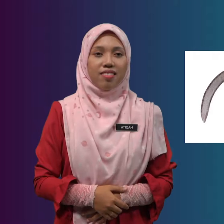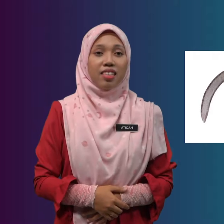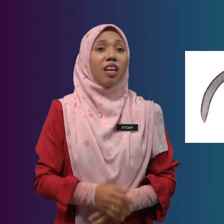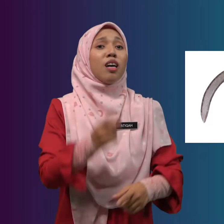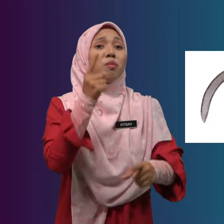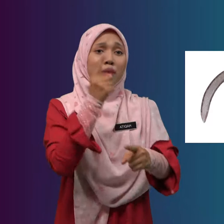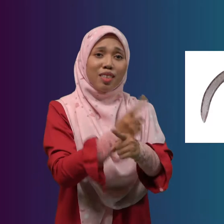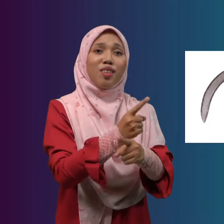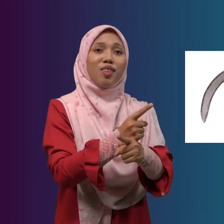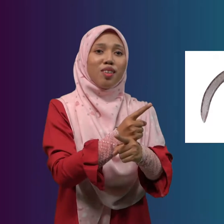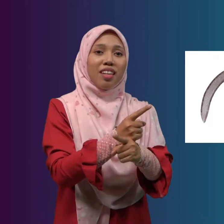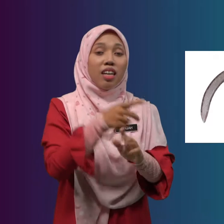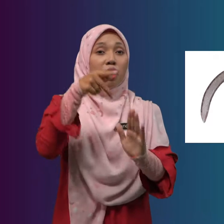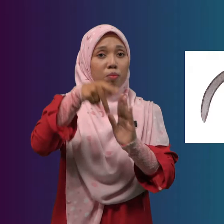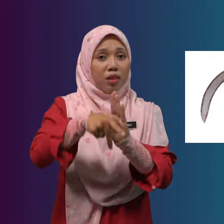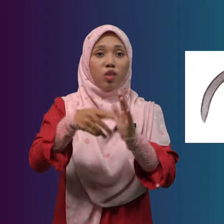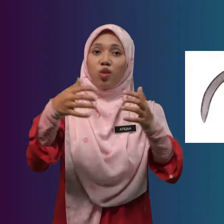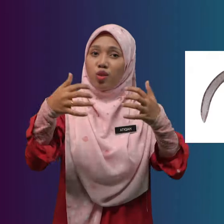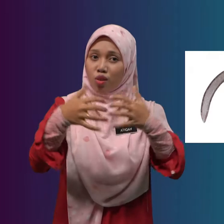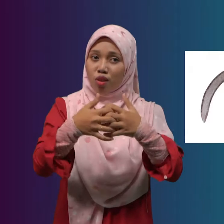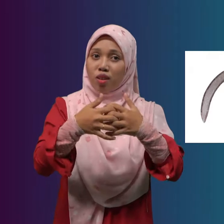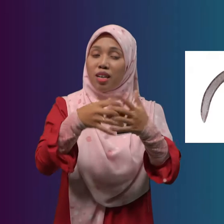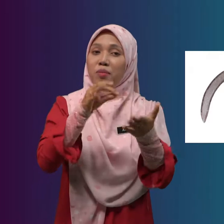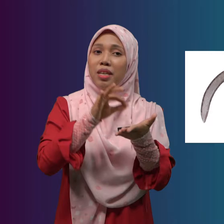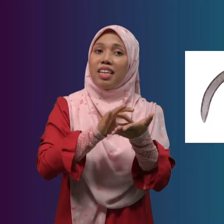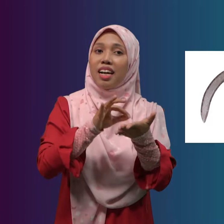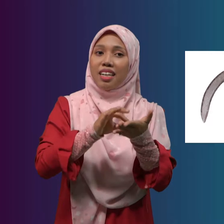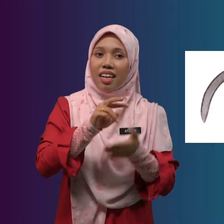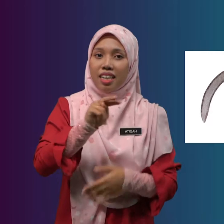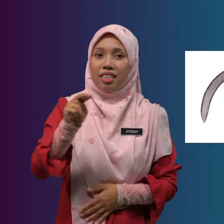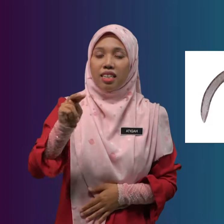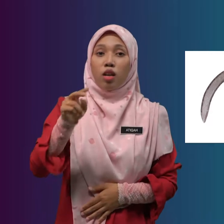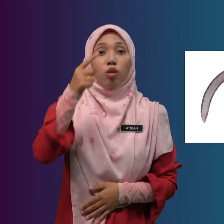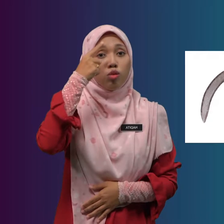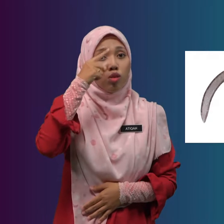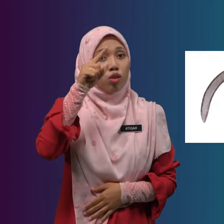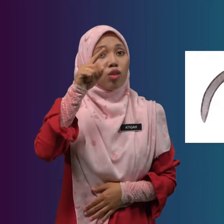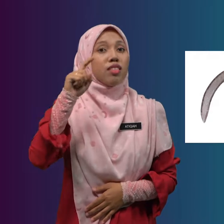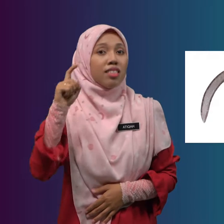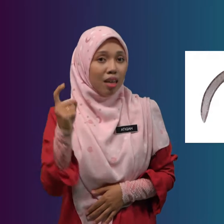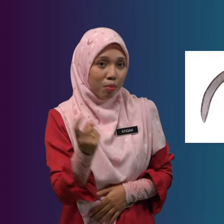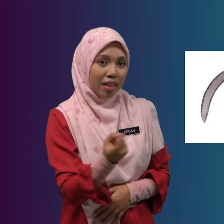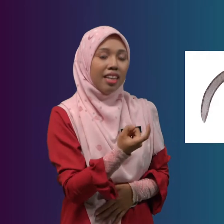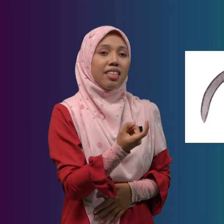Betul Penjodoh Bilangan Untuk Sabit